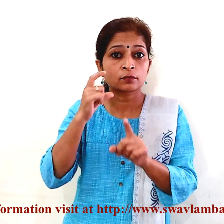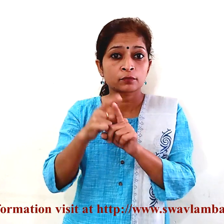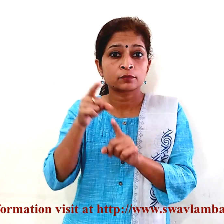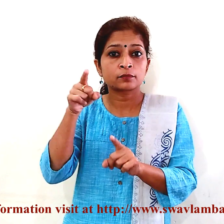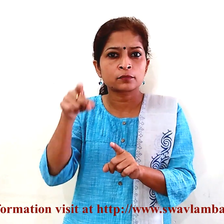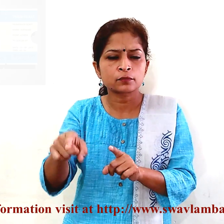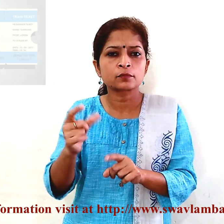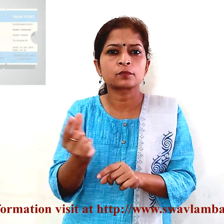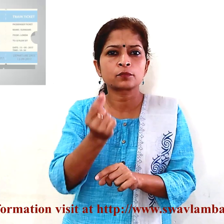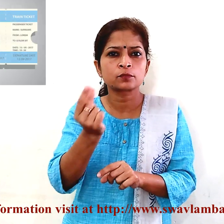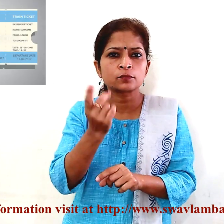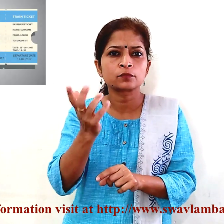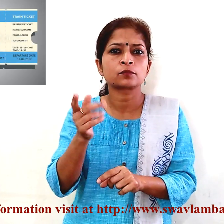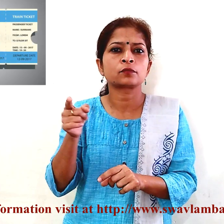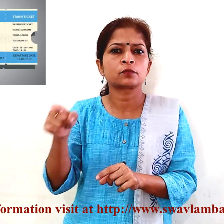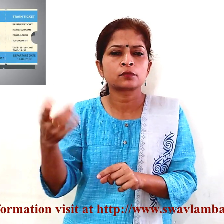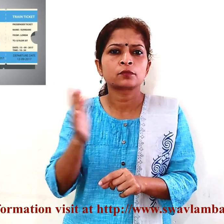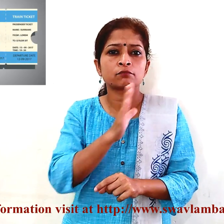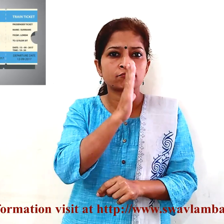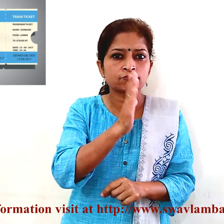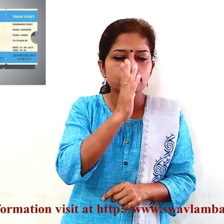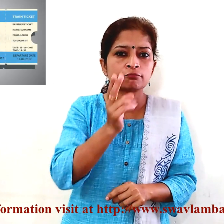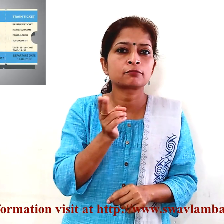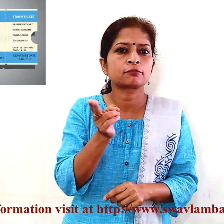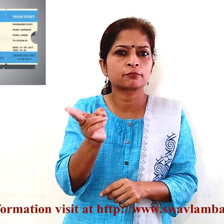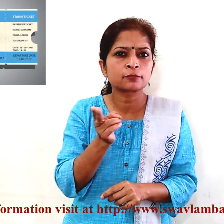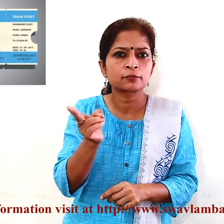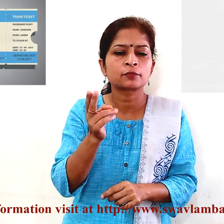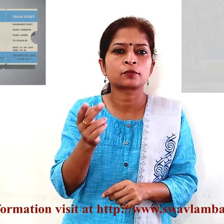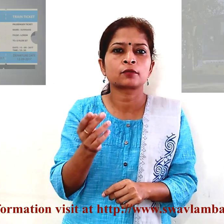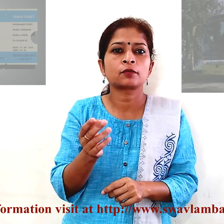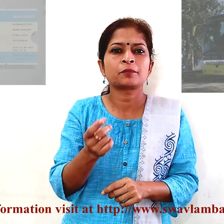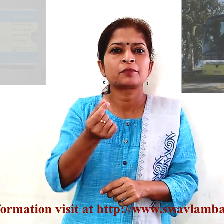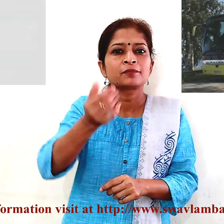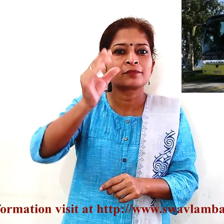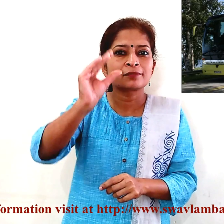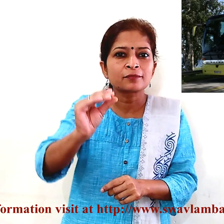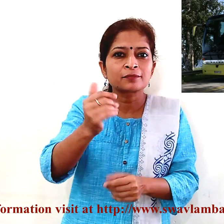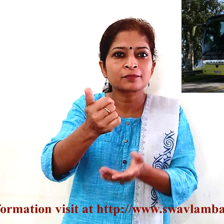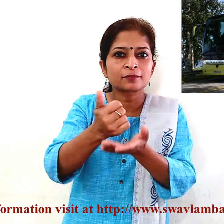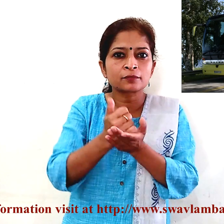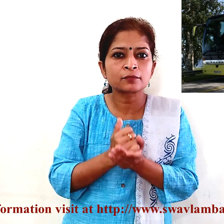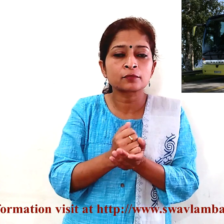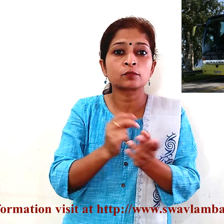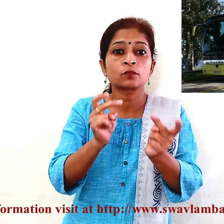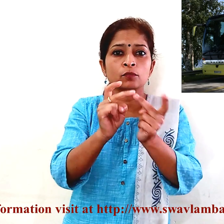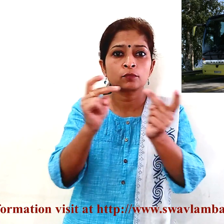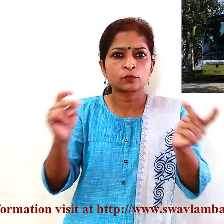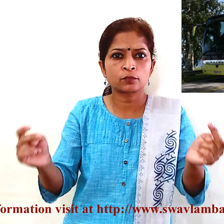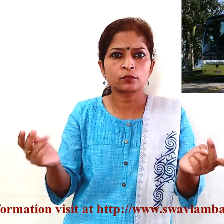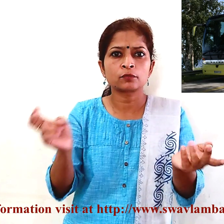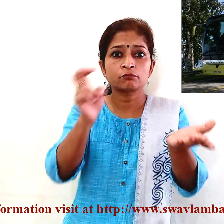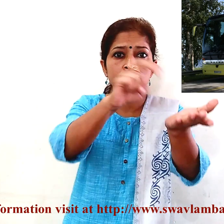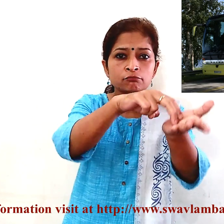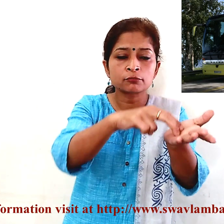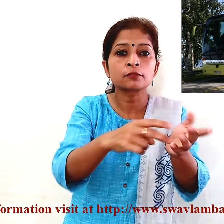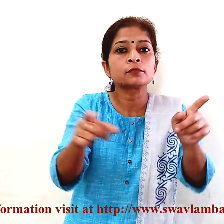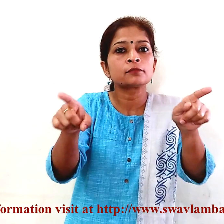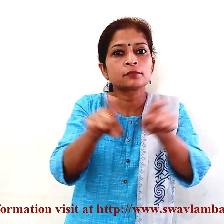प्रयोग से अब उन्हें रेल टिकेट, बस टिकेट, रिजर्वेशन में मिलने वाले आरक्षन का लाब उनलाइन टिकेट बुक करने में भी प्राप्त